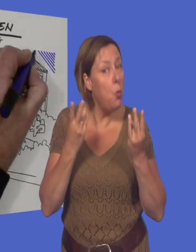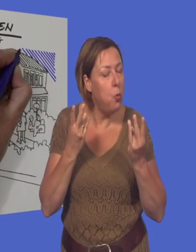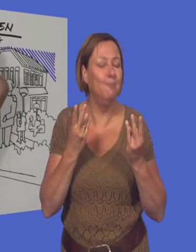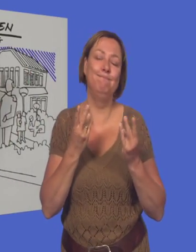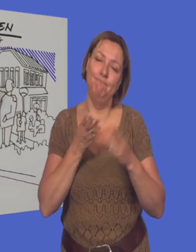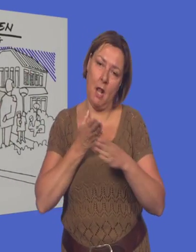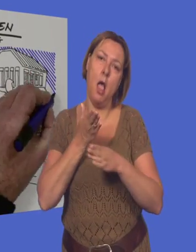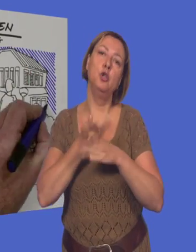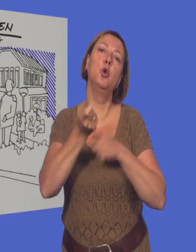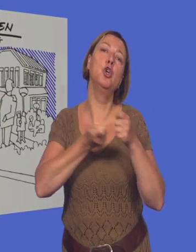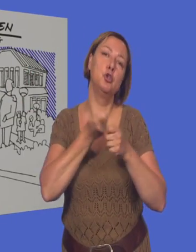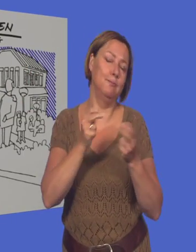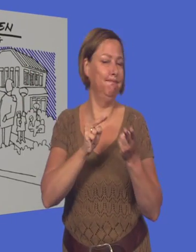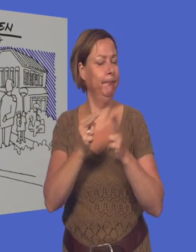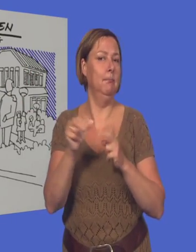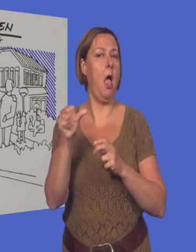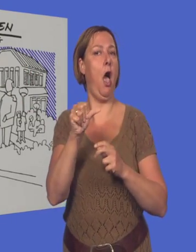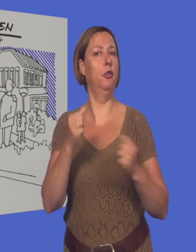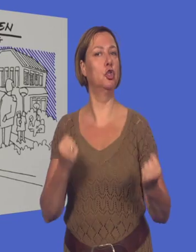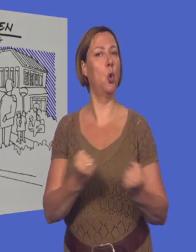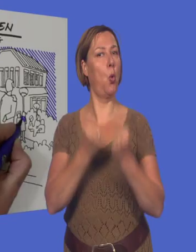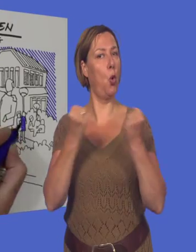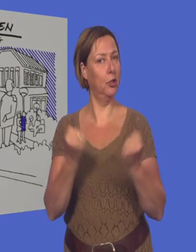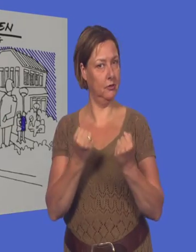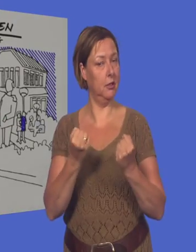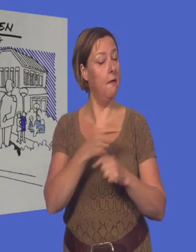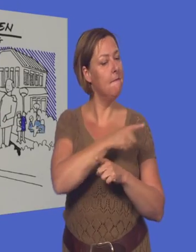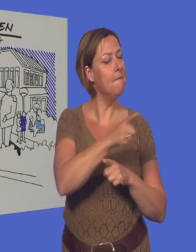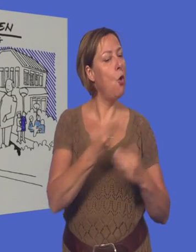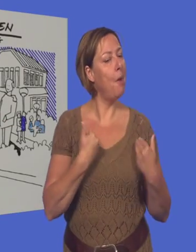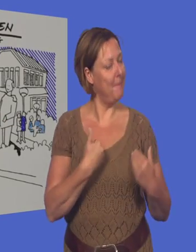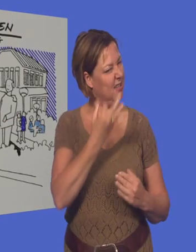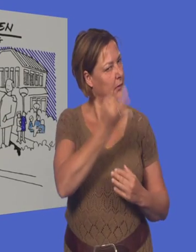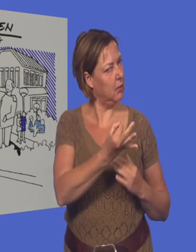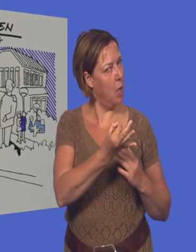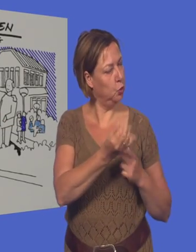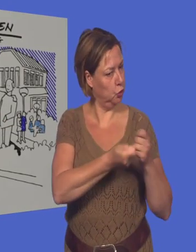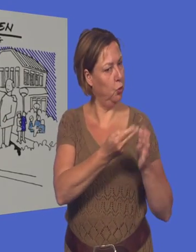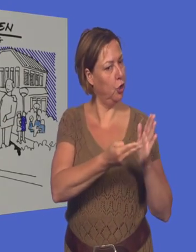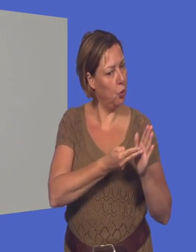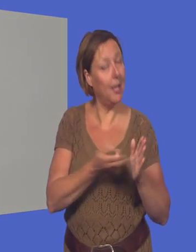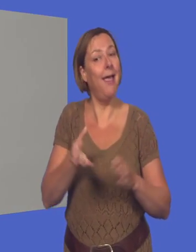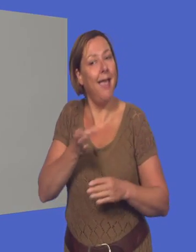te organiseren. Voor mensen die zorg thuis nodig hebben en voor mensen die wonen in een instelling.